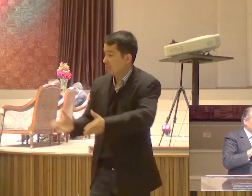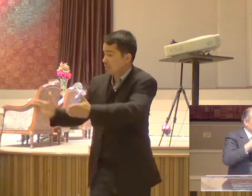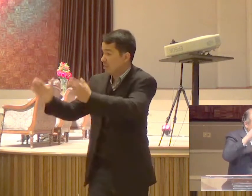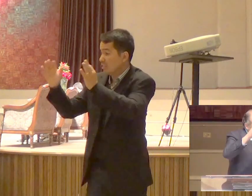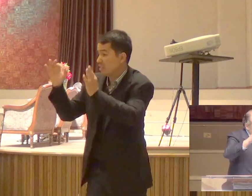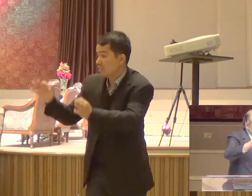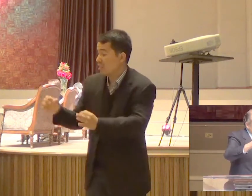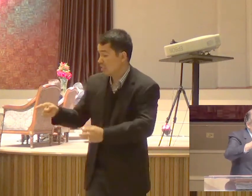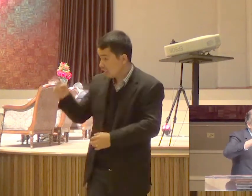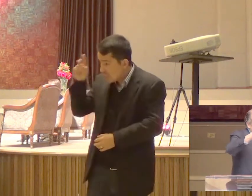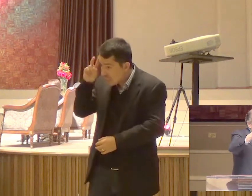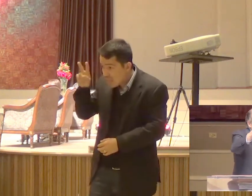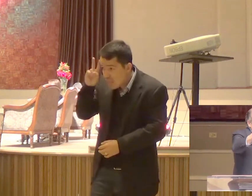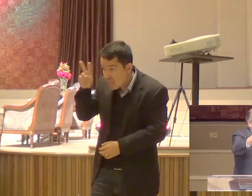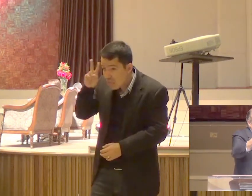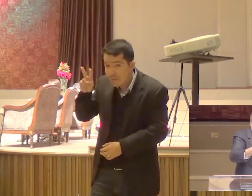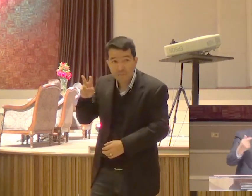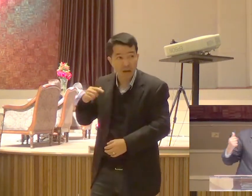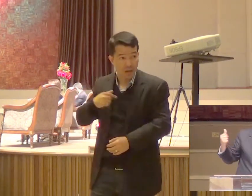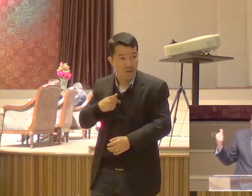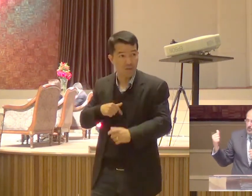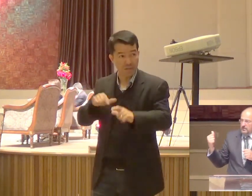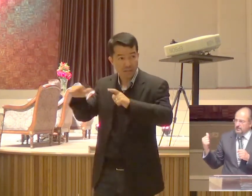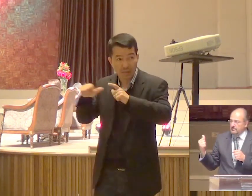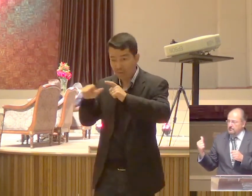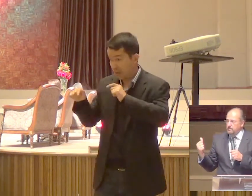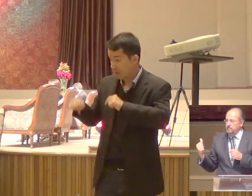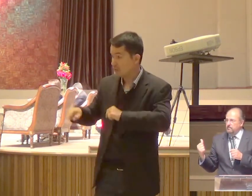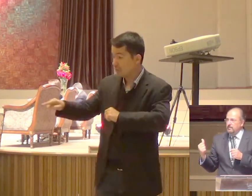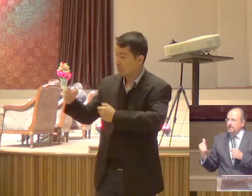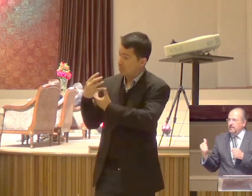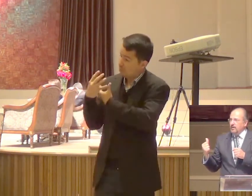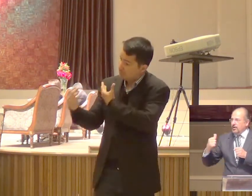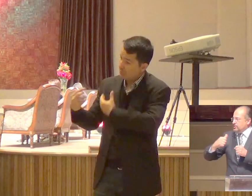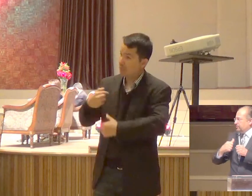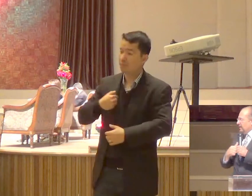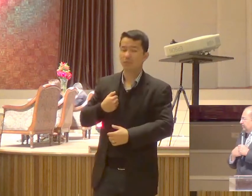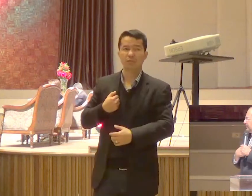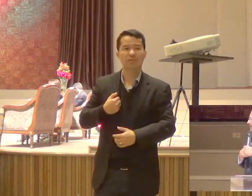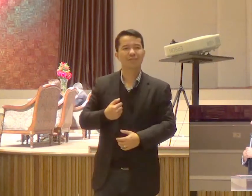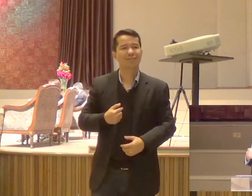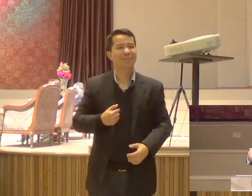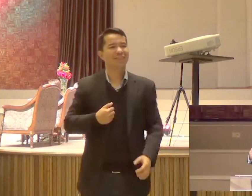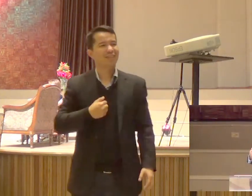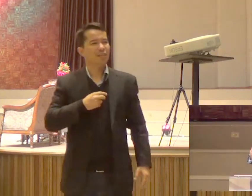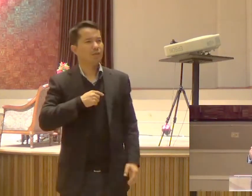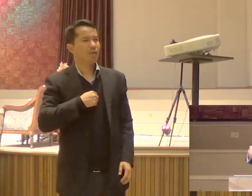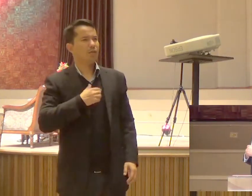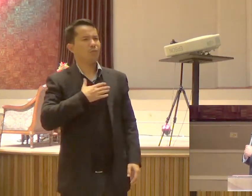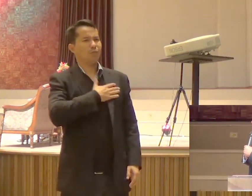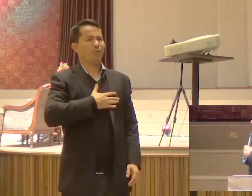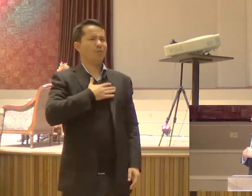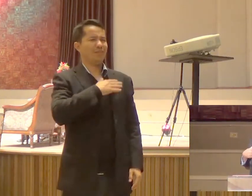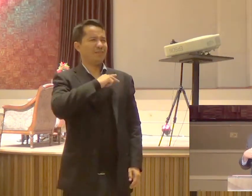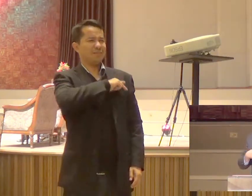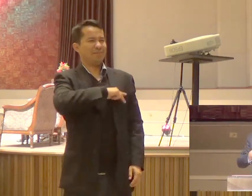Lembrem-se Do meu ministério E façam a mesma coisa Eu gosto de Paulo Porque ele Paulo diz assim Olhem para mim E